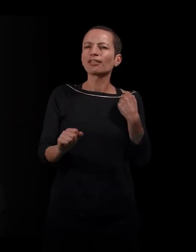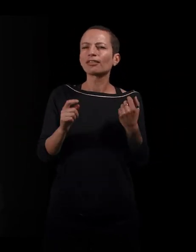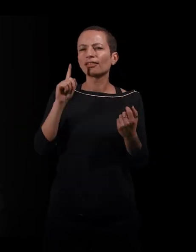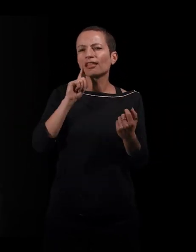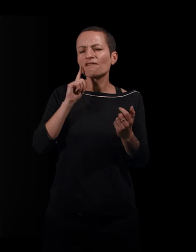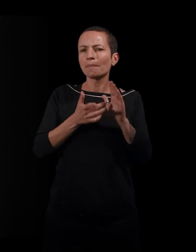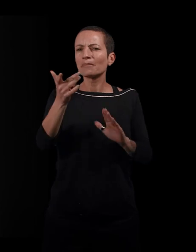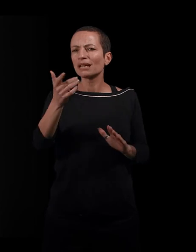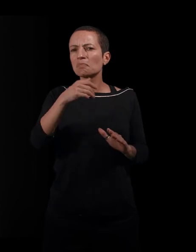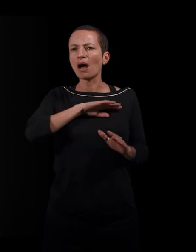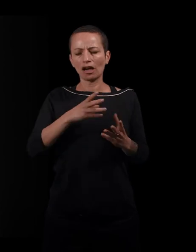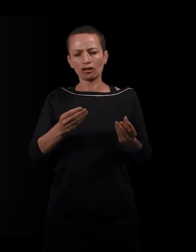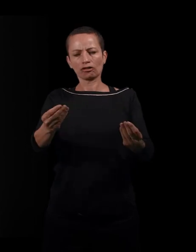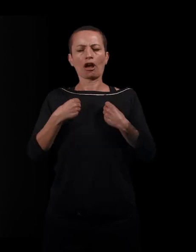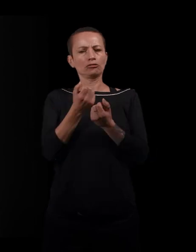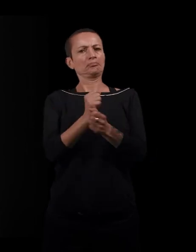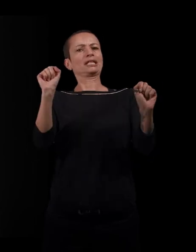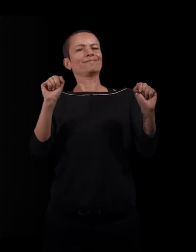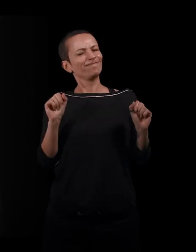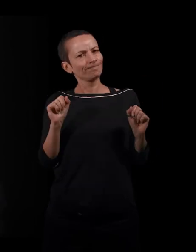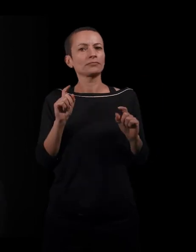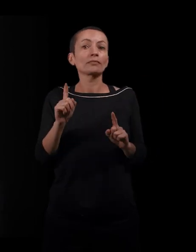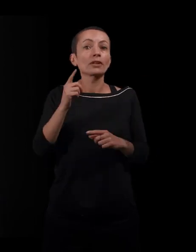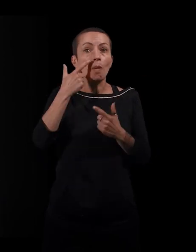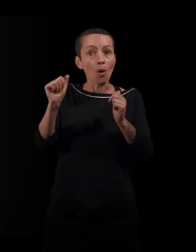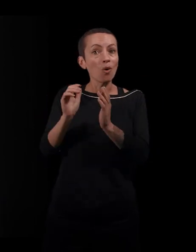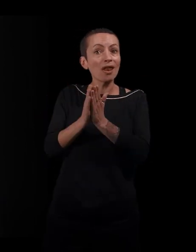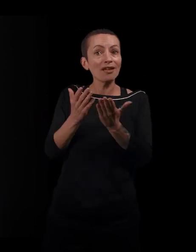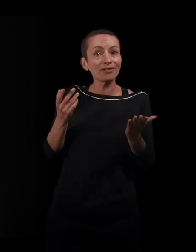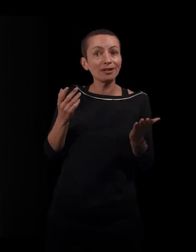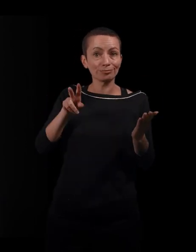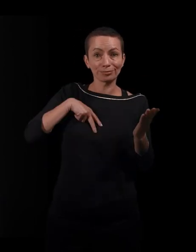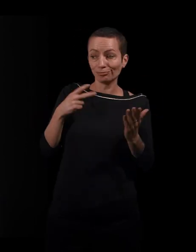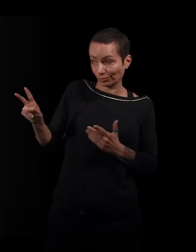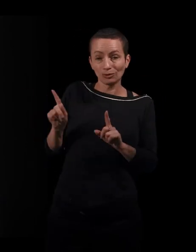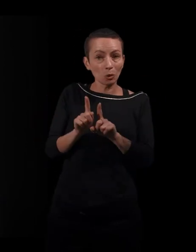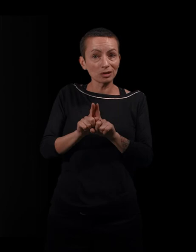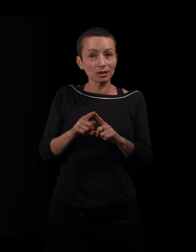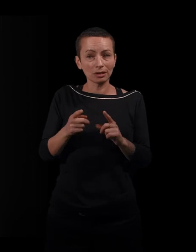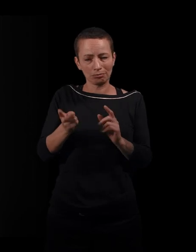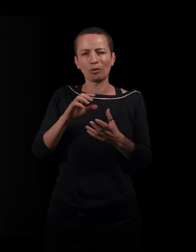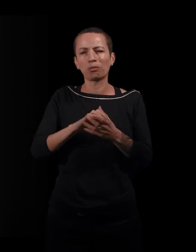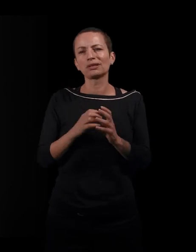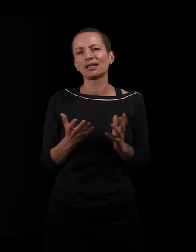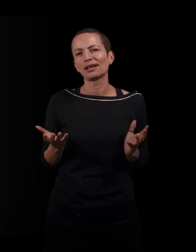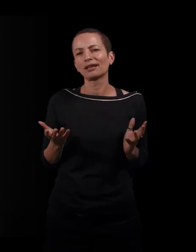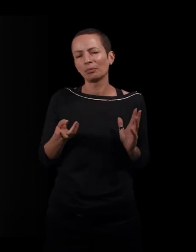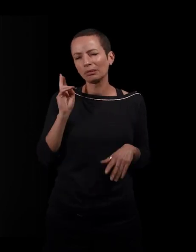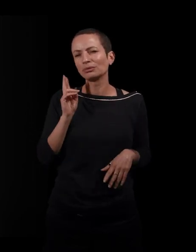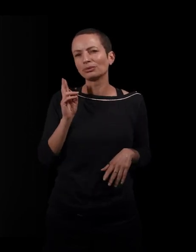'émancipation. Eh bien, on le voit dans le livre, et je crois qu le voit aussi dans votre livre, c'est beaucoup plus compliqué que ça, en fait. Et c'est dans cette tension-là